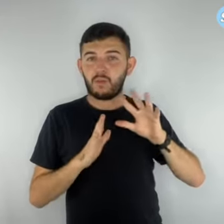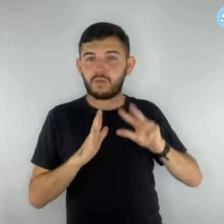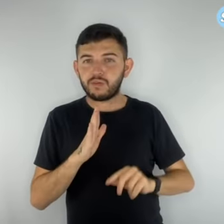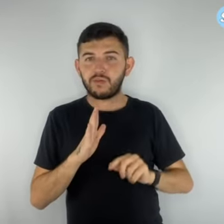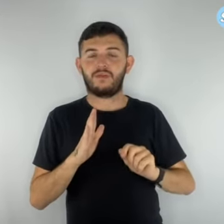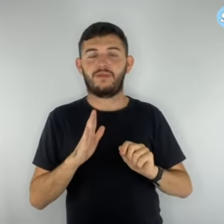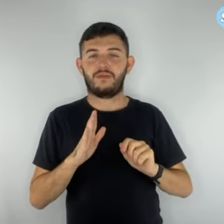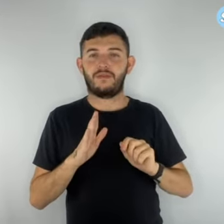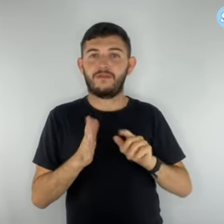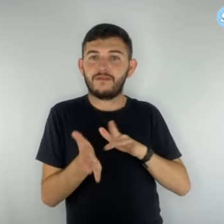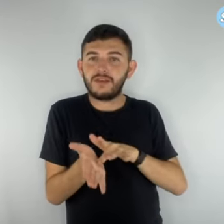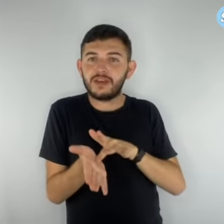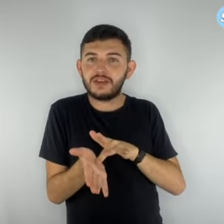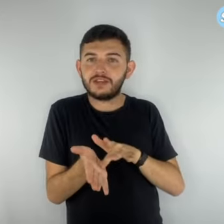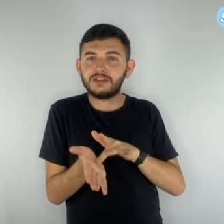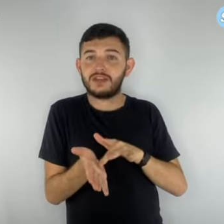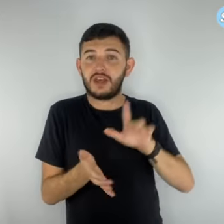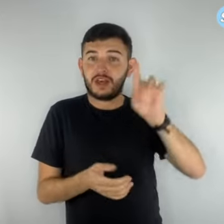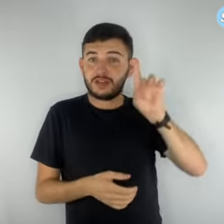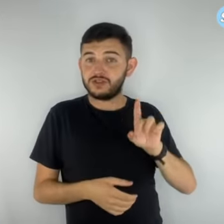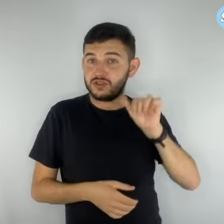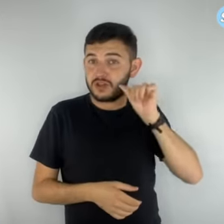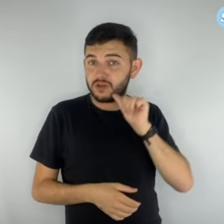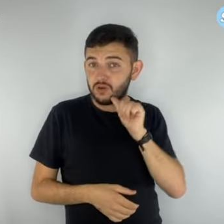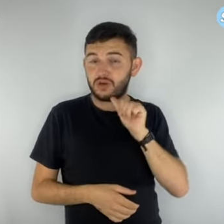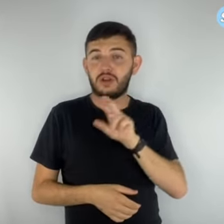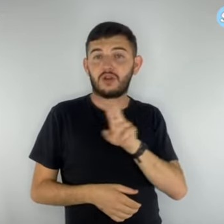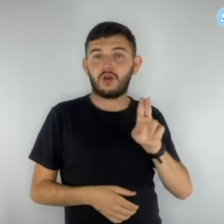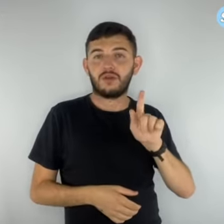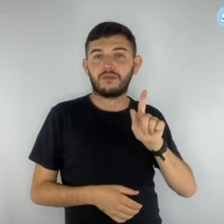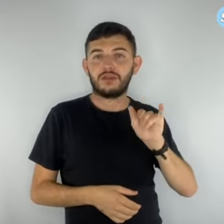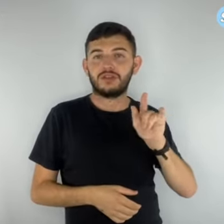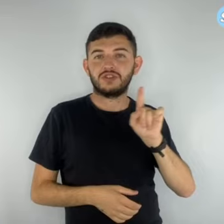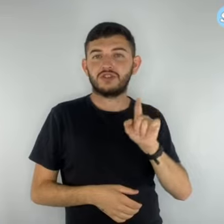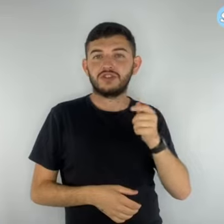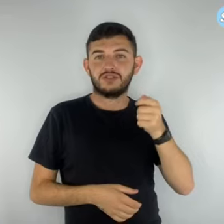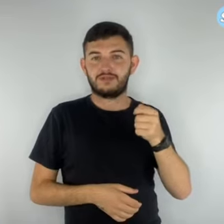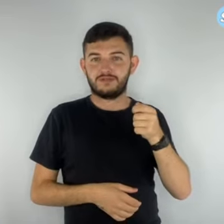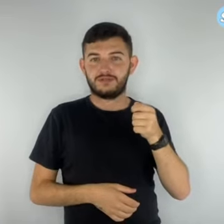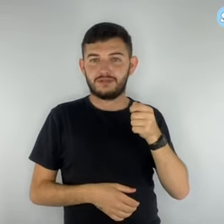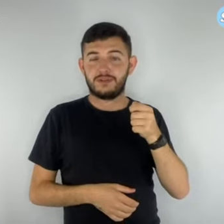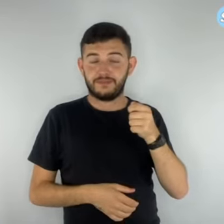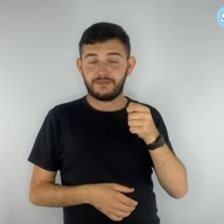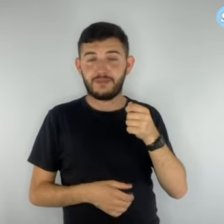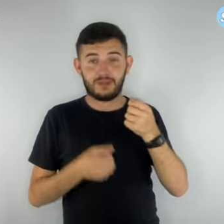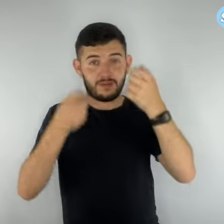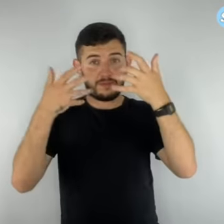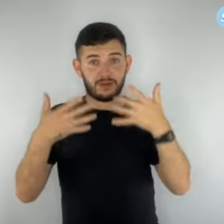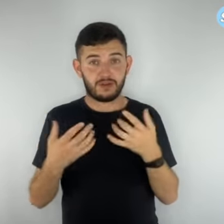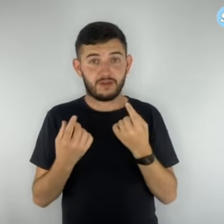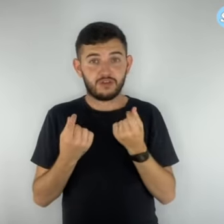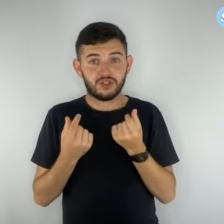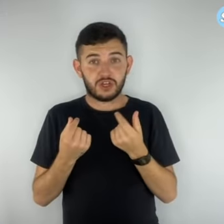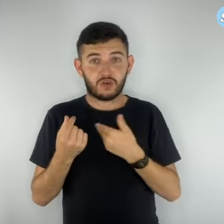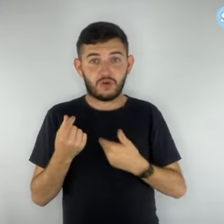Camilo, informando sobre a liberação do precatório que tramita junto ao TRT. A